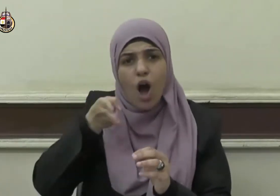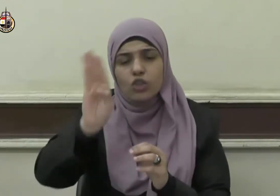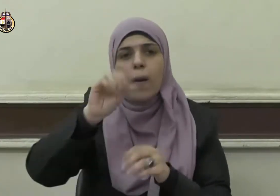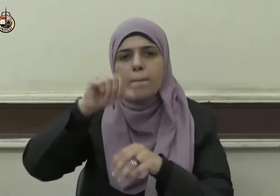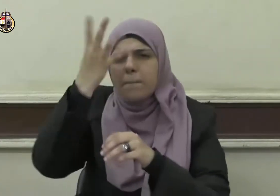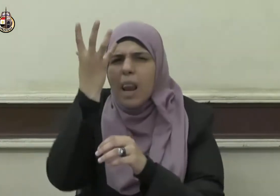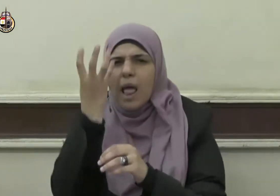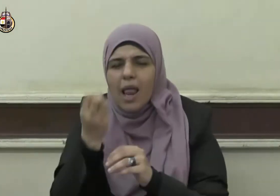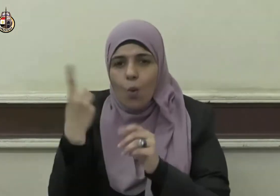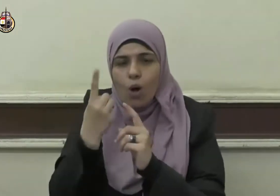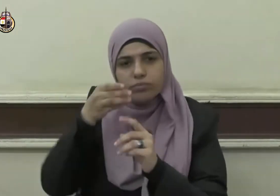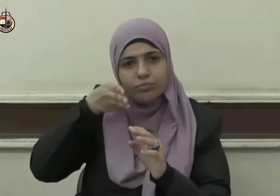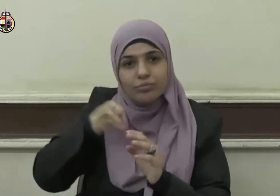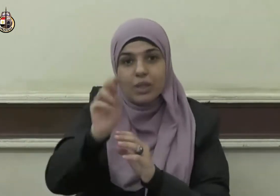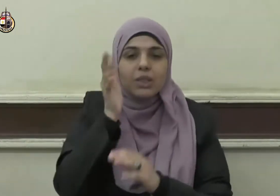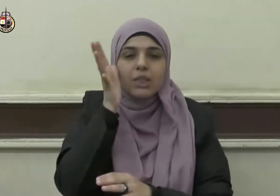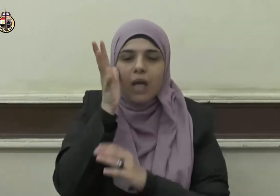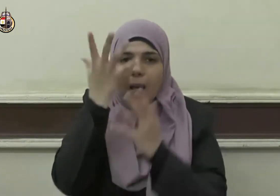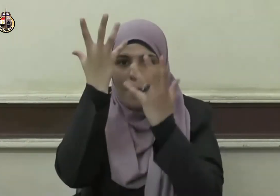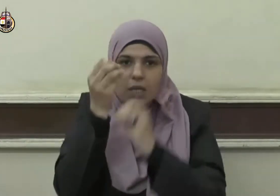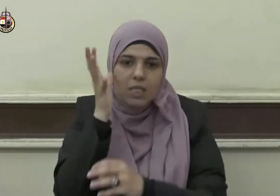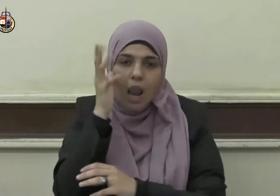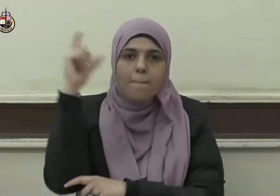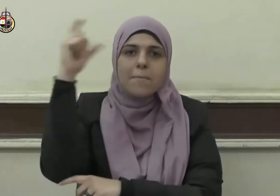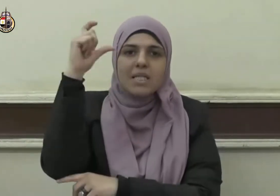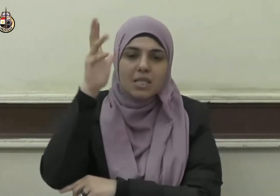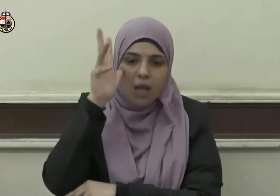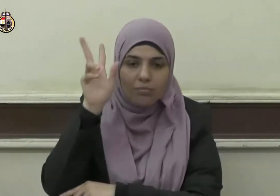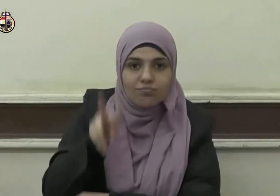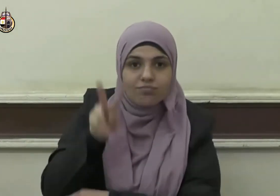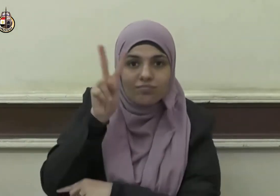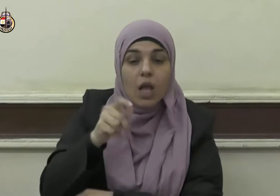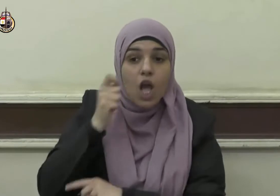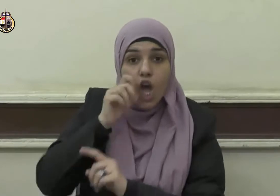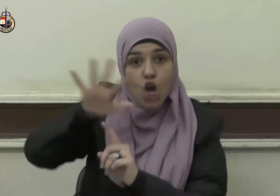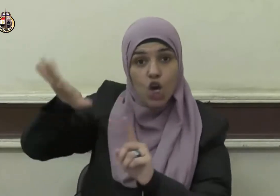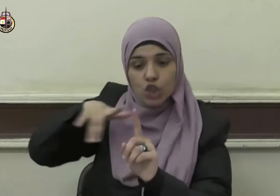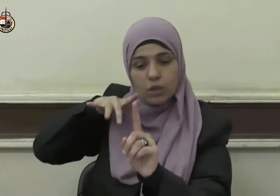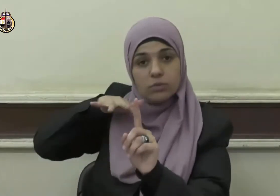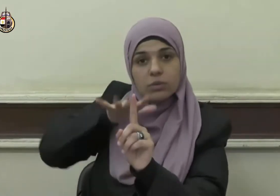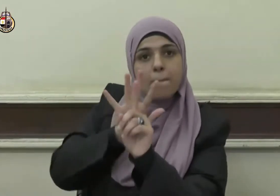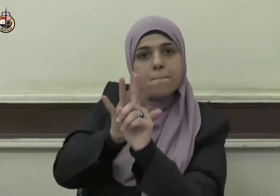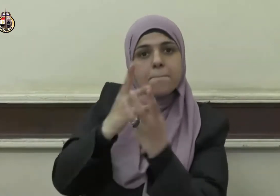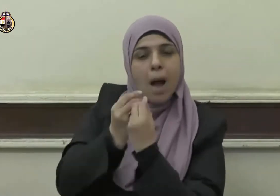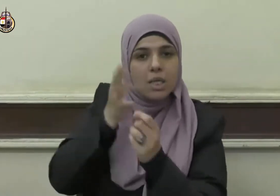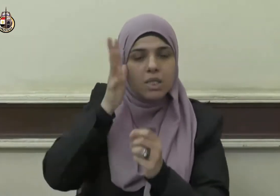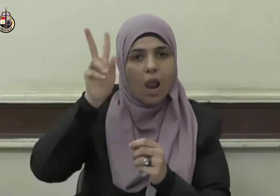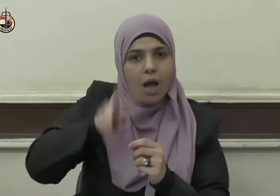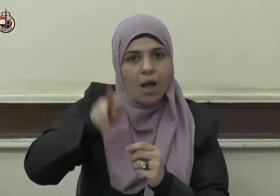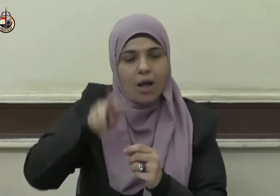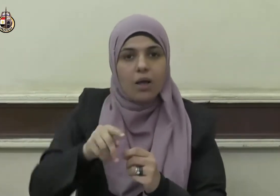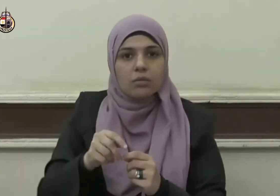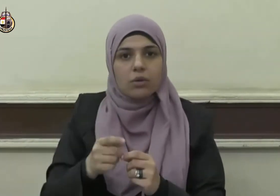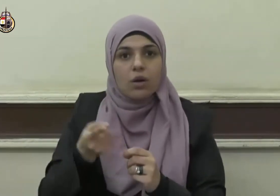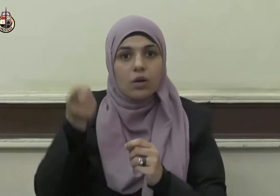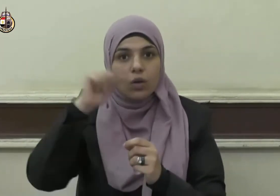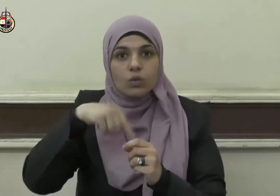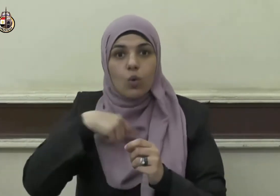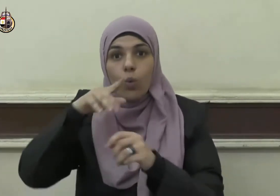الليل فصلى في المسجد فصلى رجال بصلاته فأصبح الناس فتحدثوا